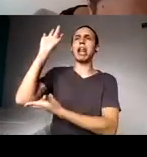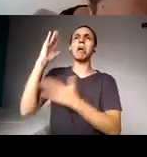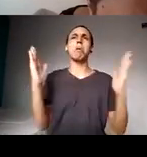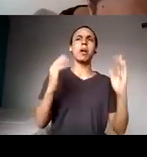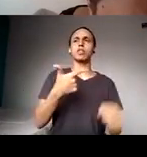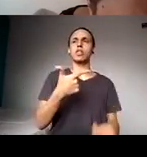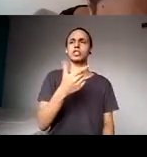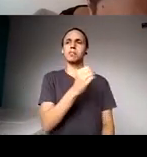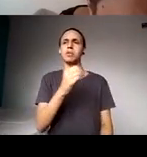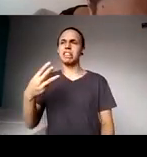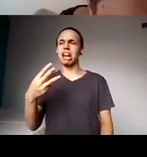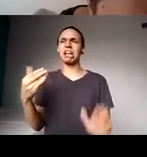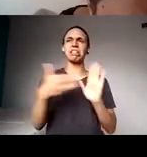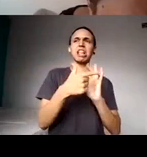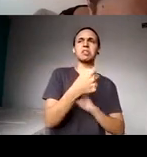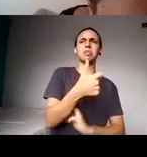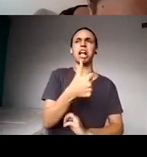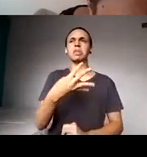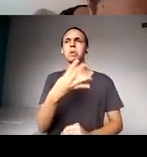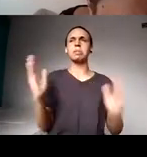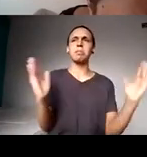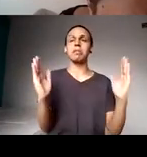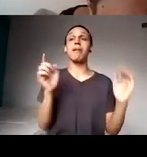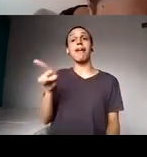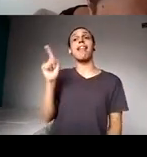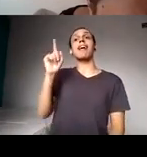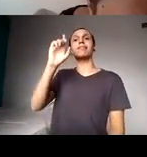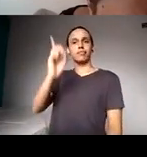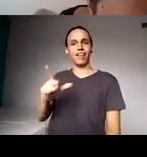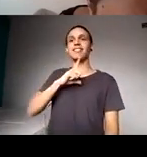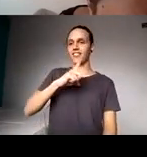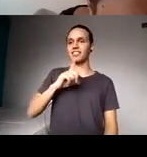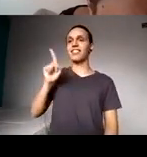menos, 13, é uma pessoa com deficiência cadeirante.